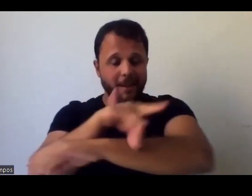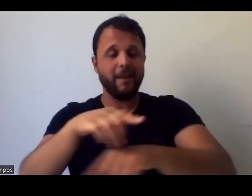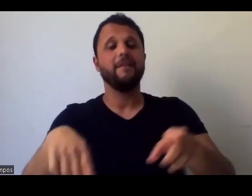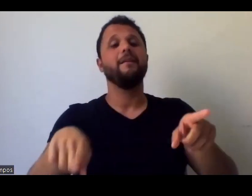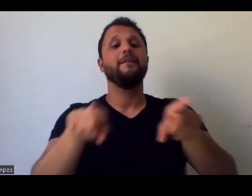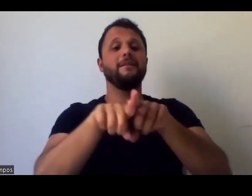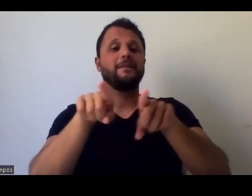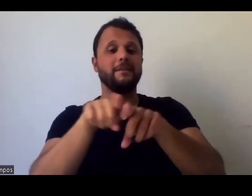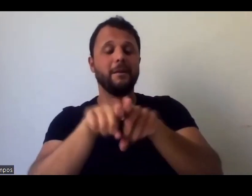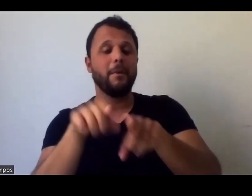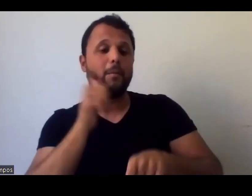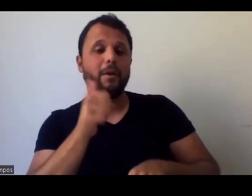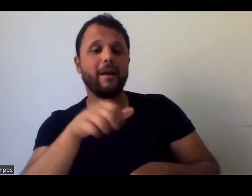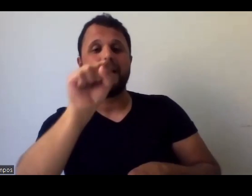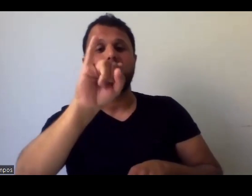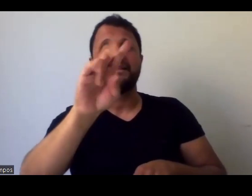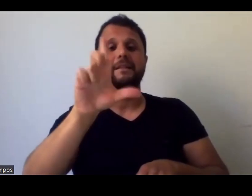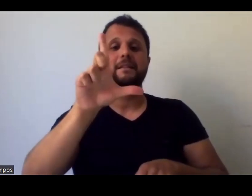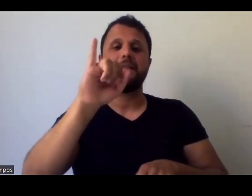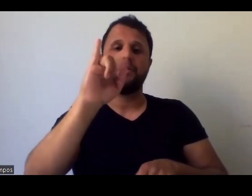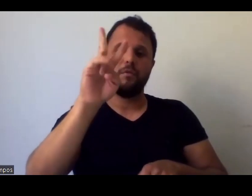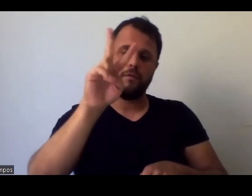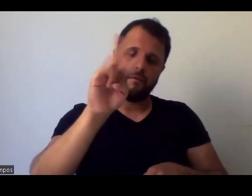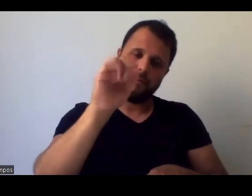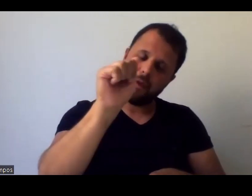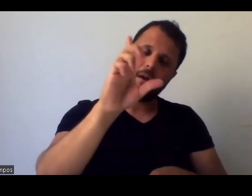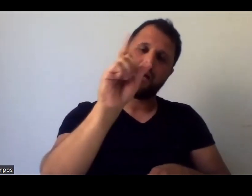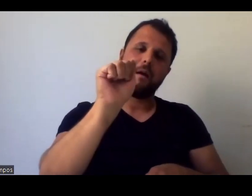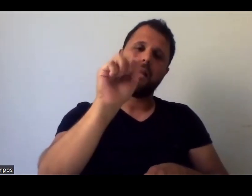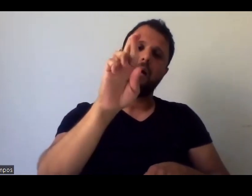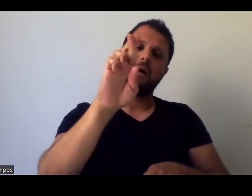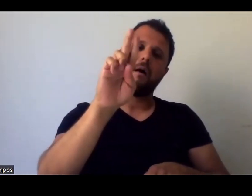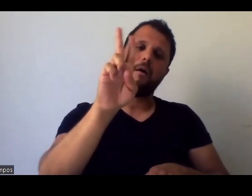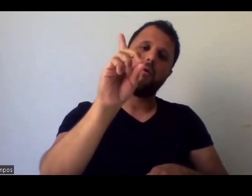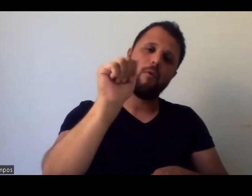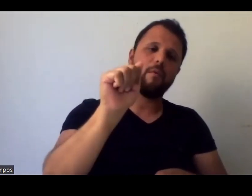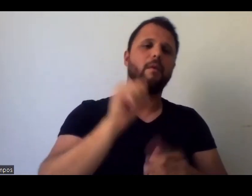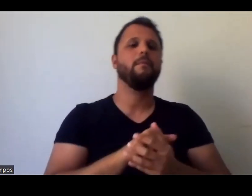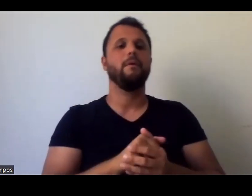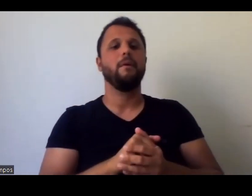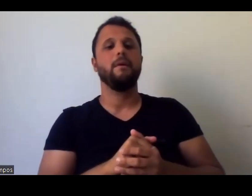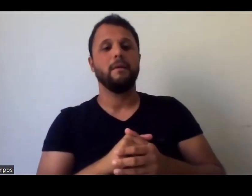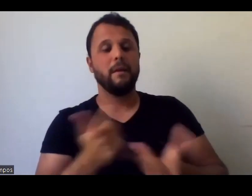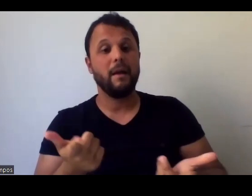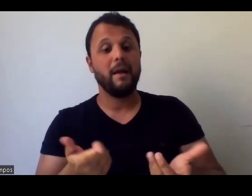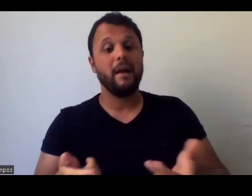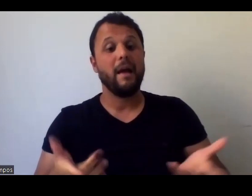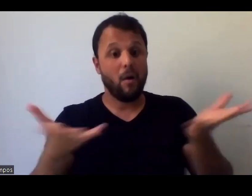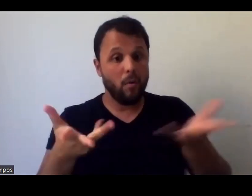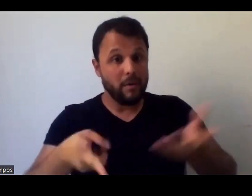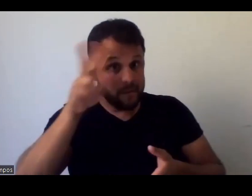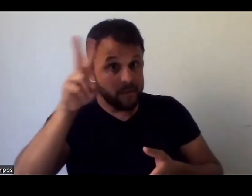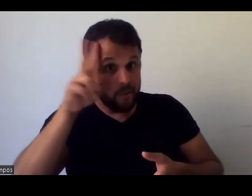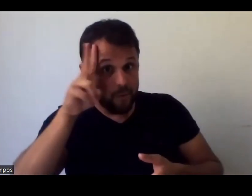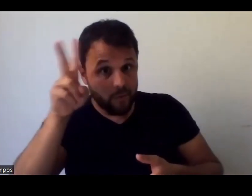ocasião não deu muito certo, tal, não sei o mas agora, quer dizer, segunda-feira foi inaugurada aqui na Unibis Cultural, em São Paulo, uma